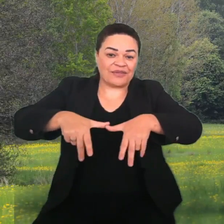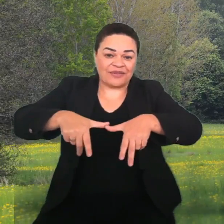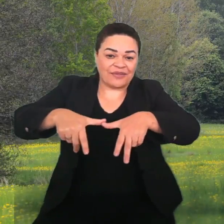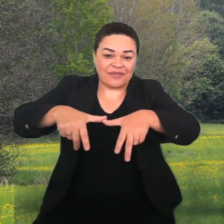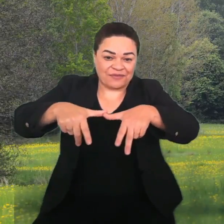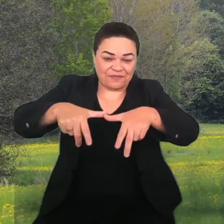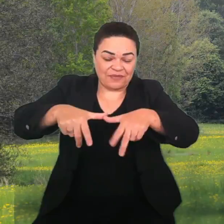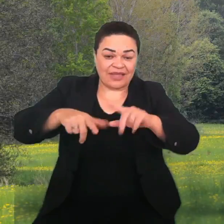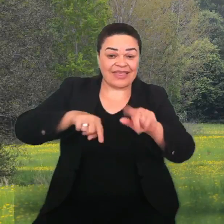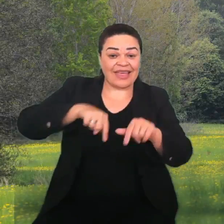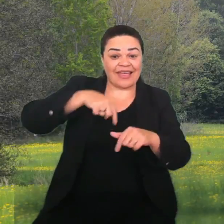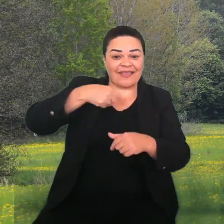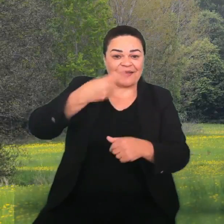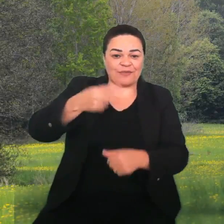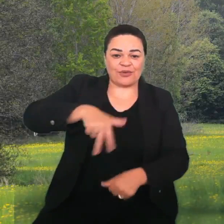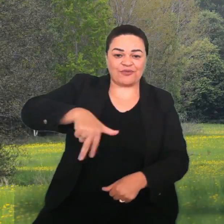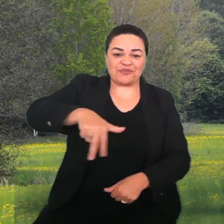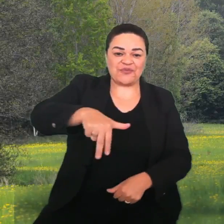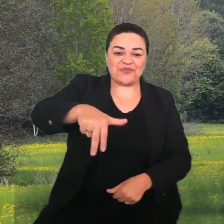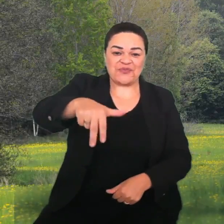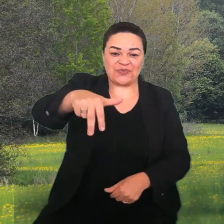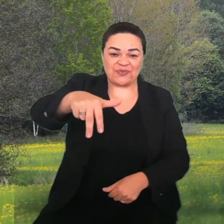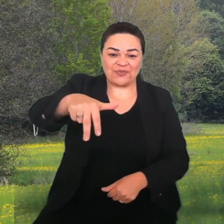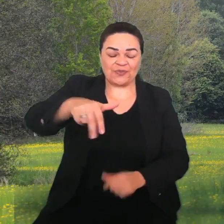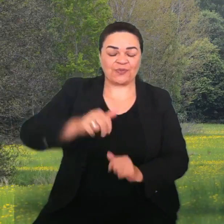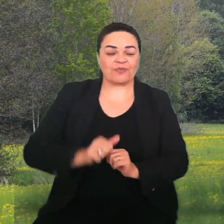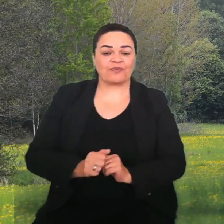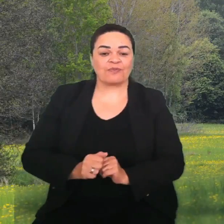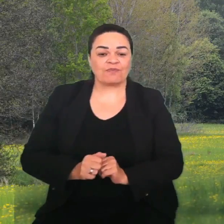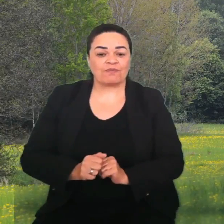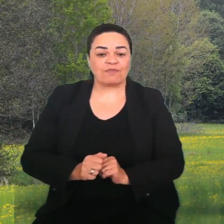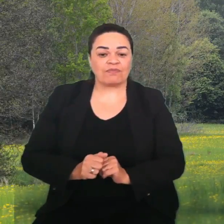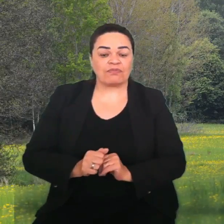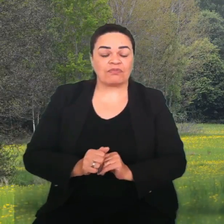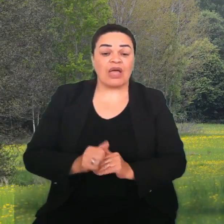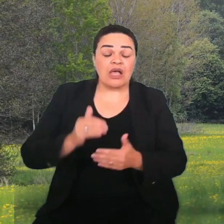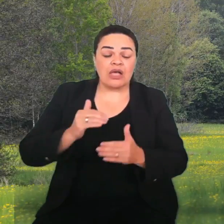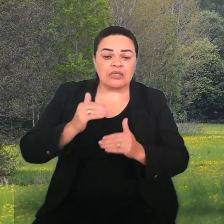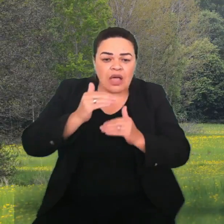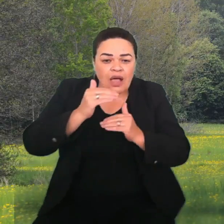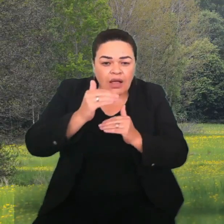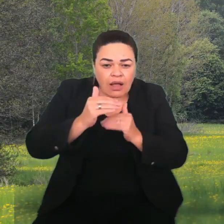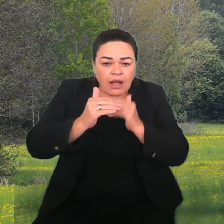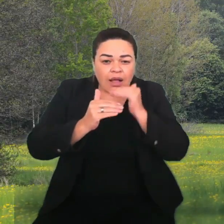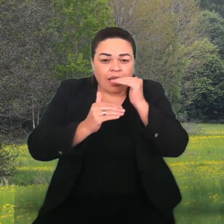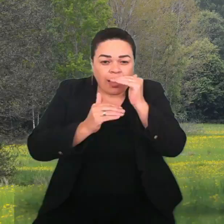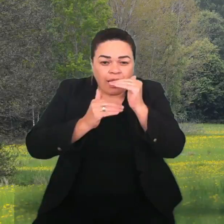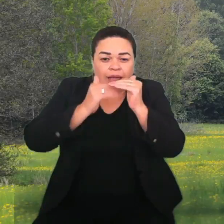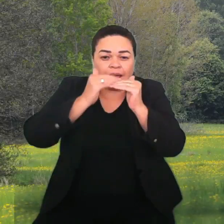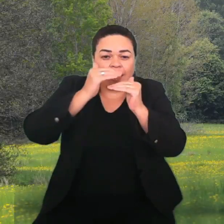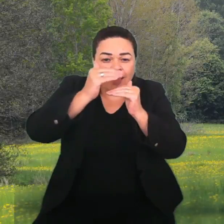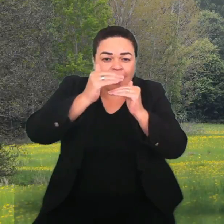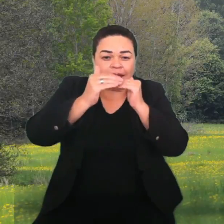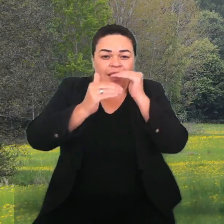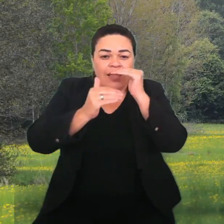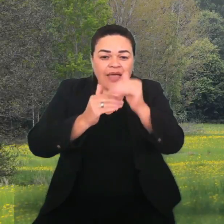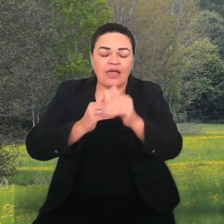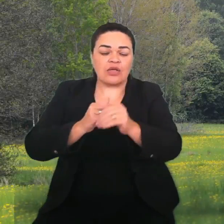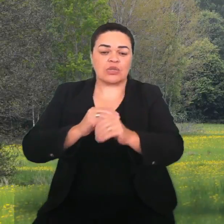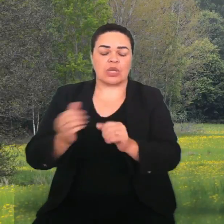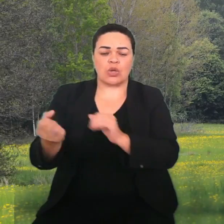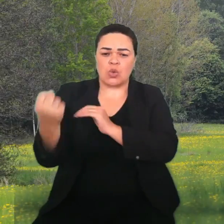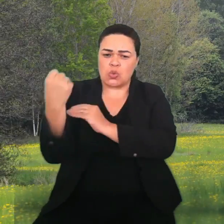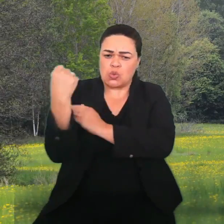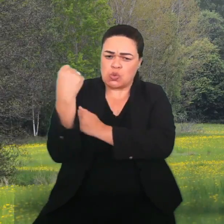para o andar sem apoio. E quando a gente fala nessas fases de desenvolvimento, a gente está falando em cadeias musculares. Então,